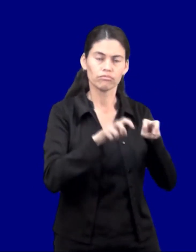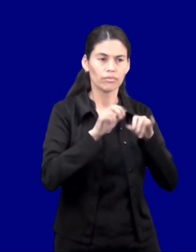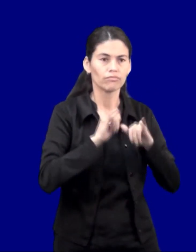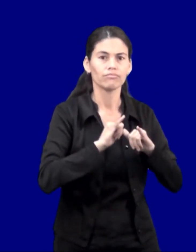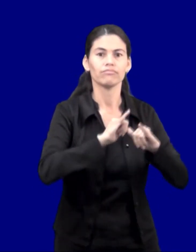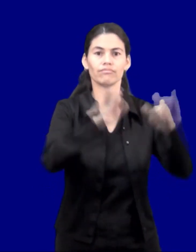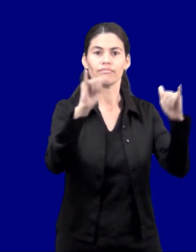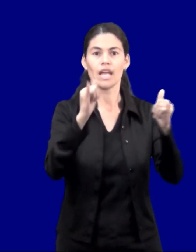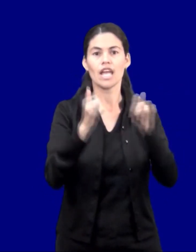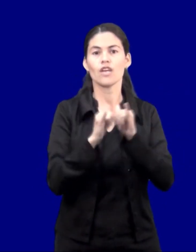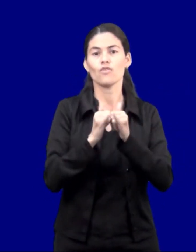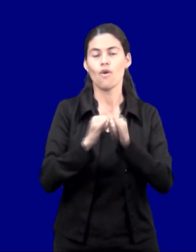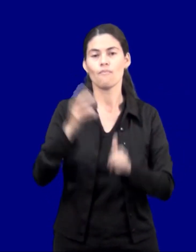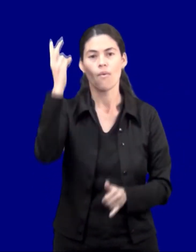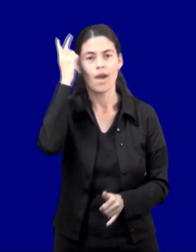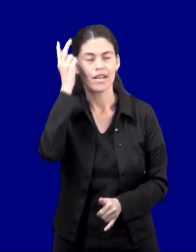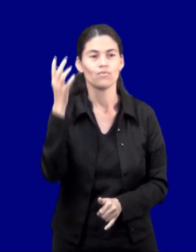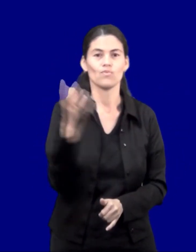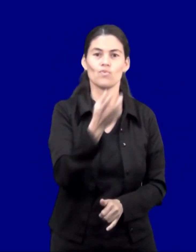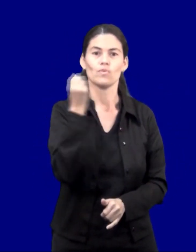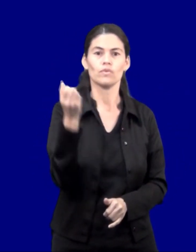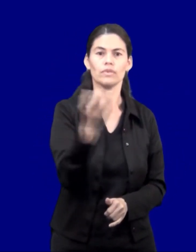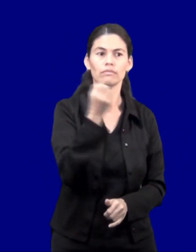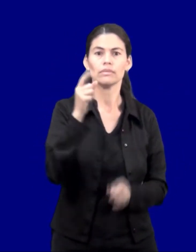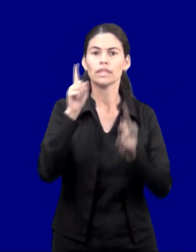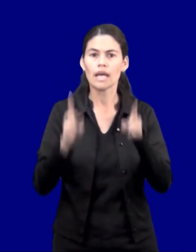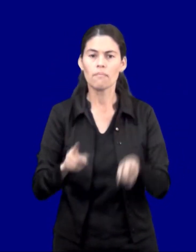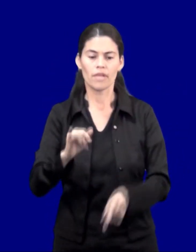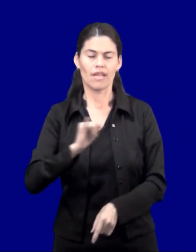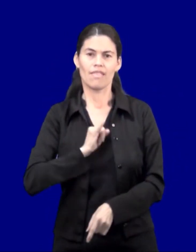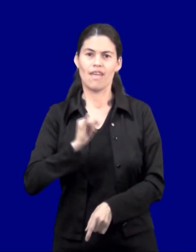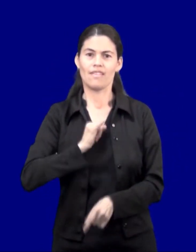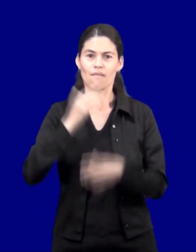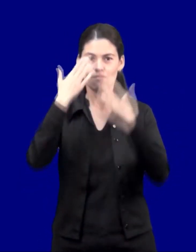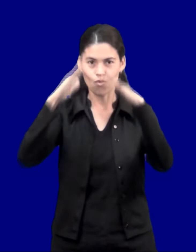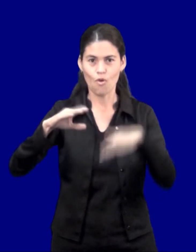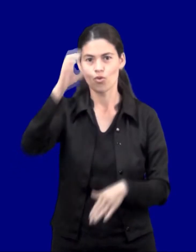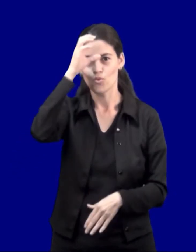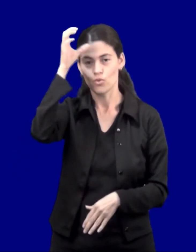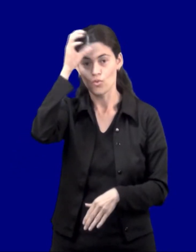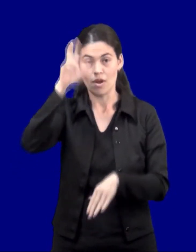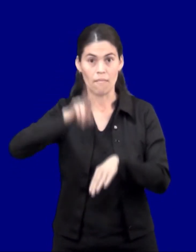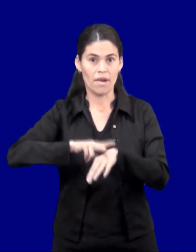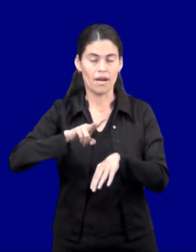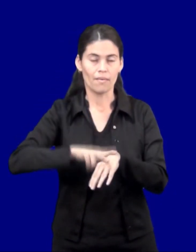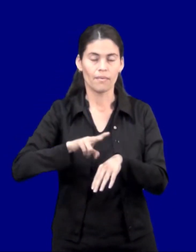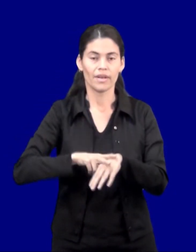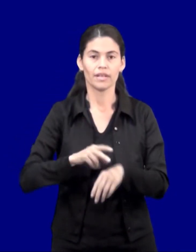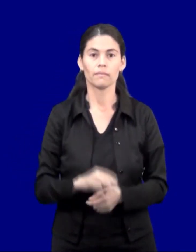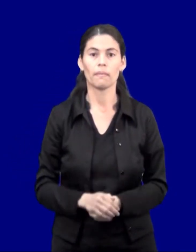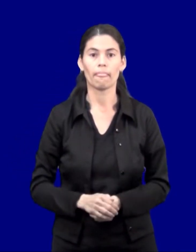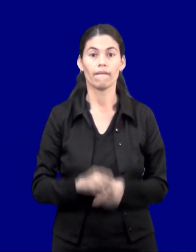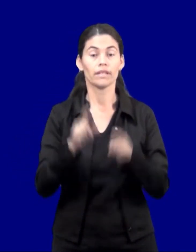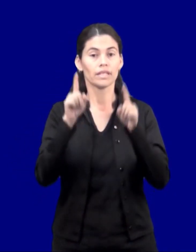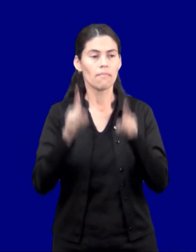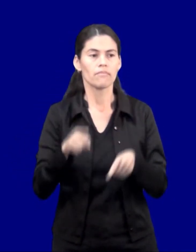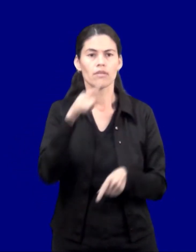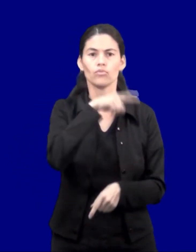evento promueve el uso de la lengua guaraní como signo de identidad cultural de la nación paraguaya,